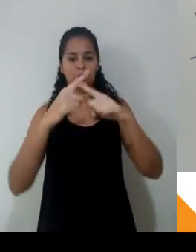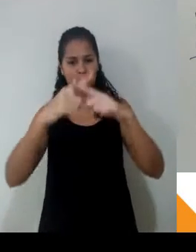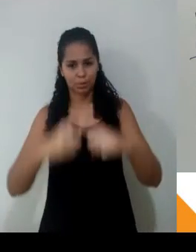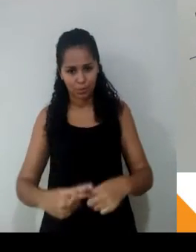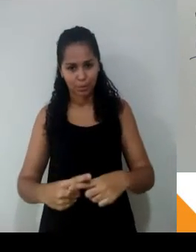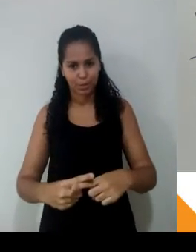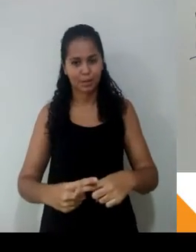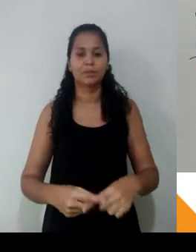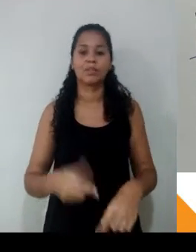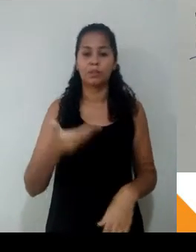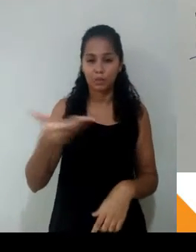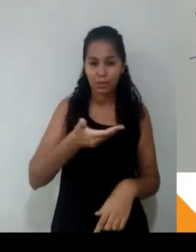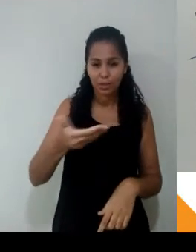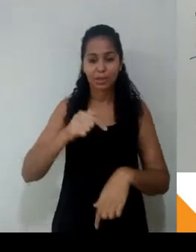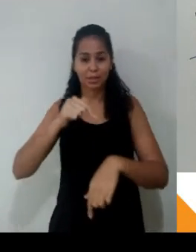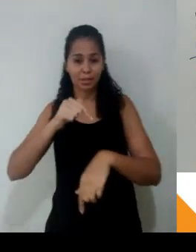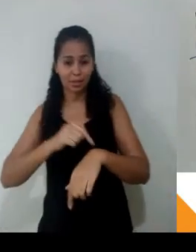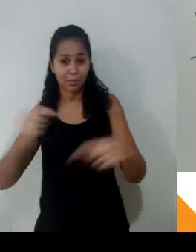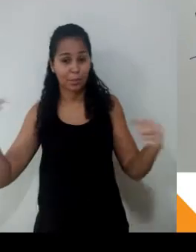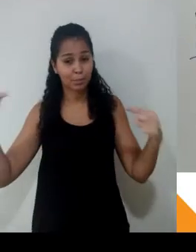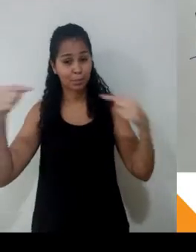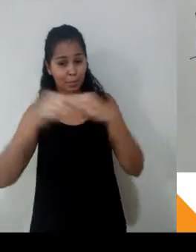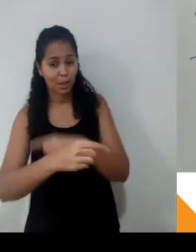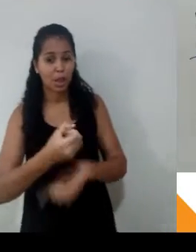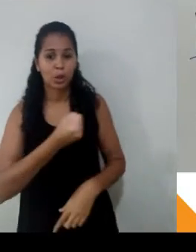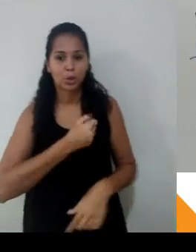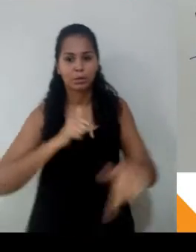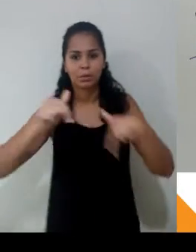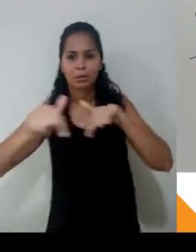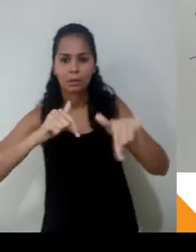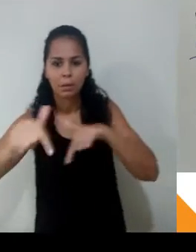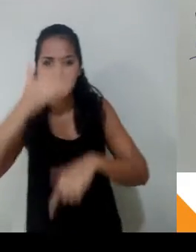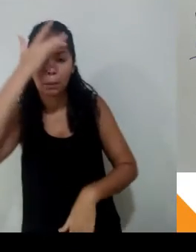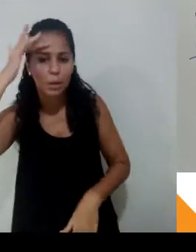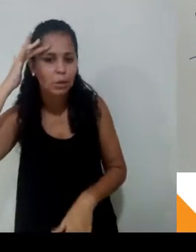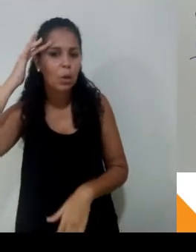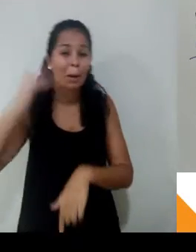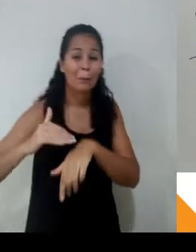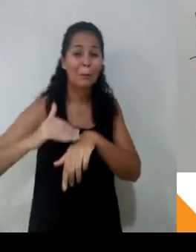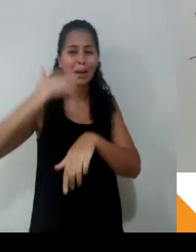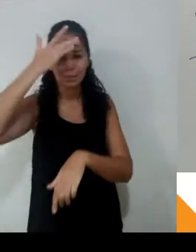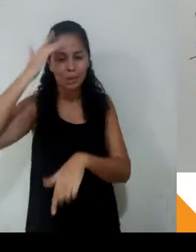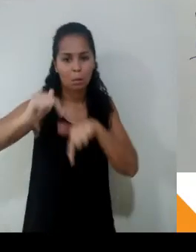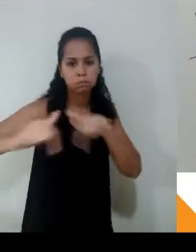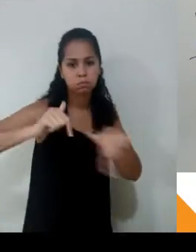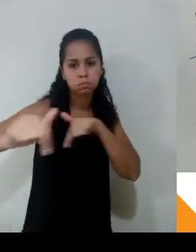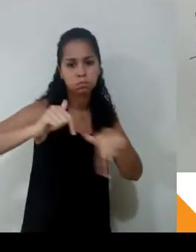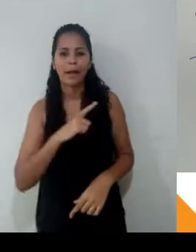em um determinado serviço, eu tenho aquele serviço entregue em menos tempo. Maravilha? Então, se você pintar sozinho o